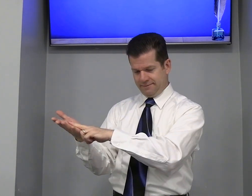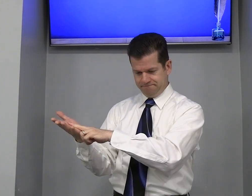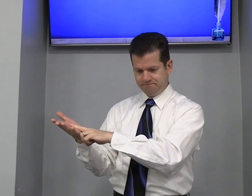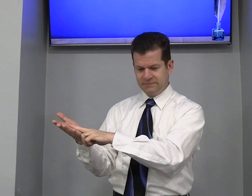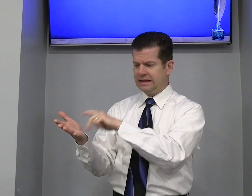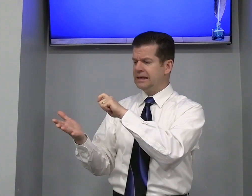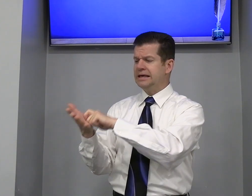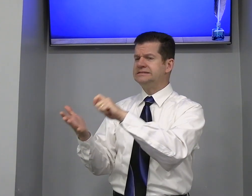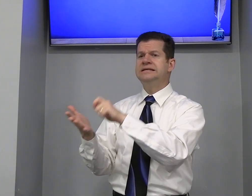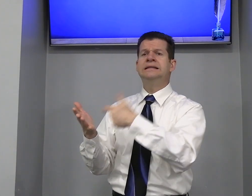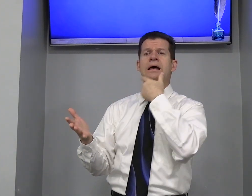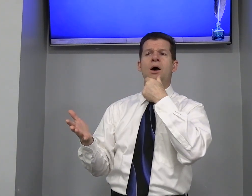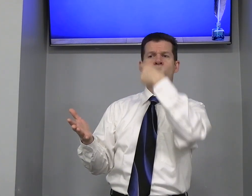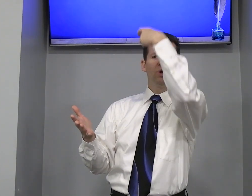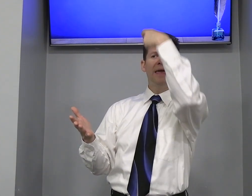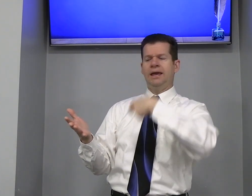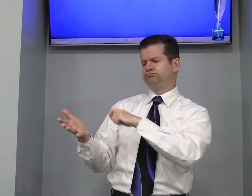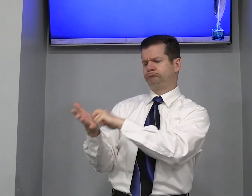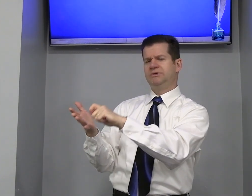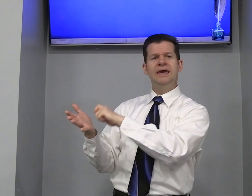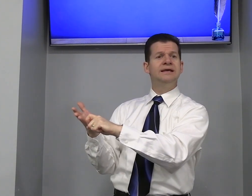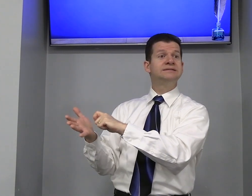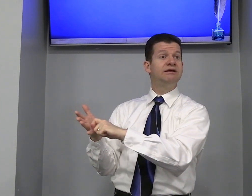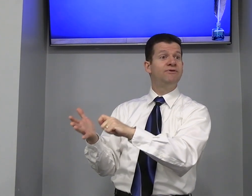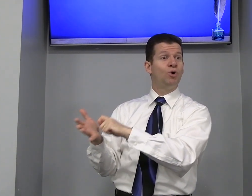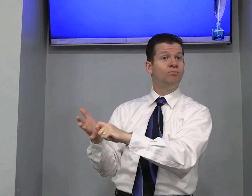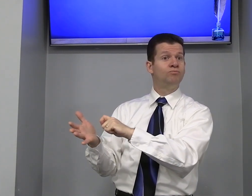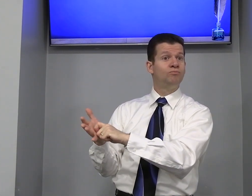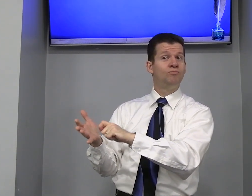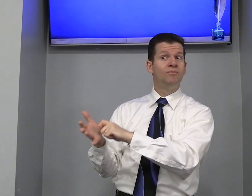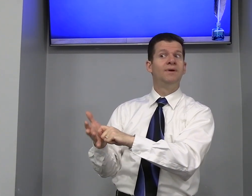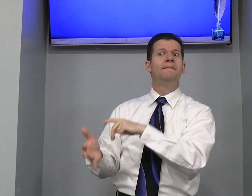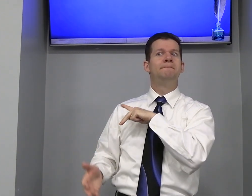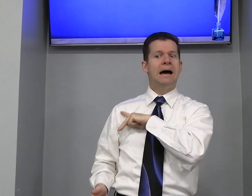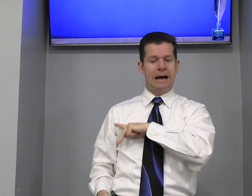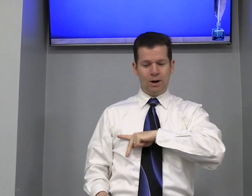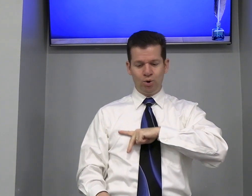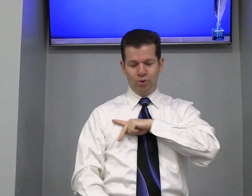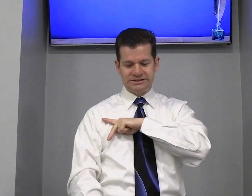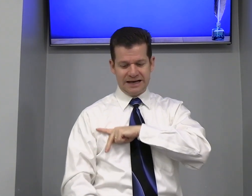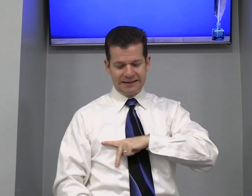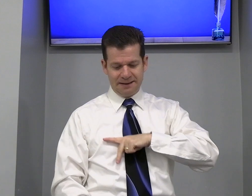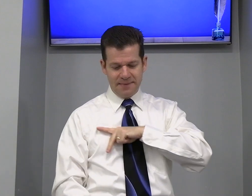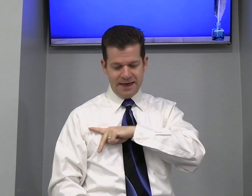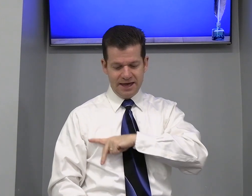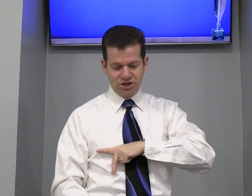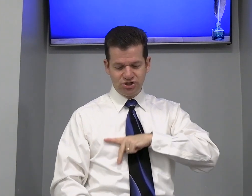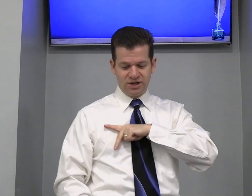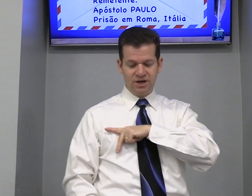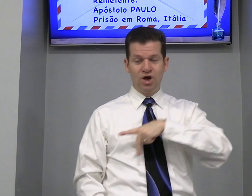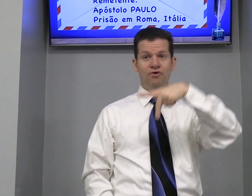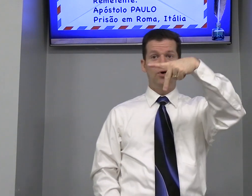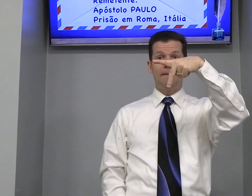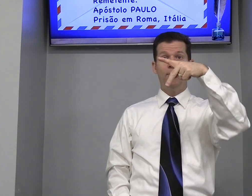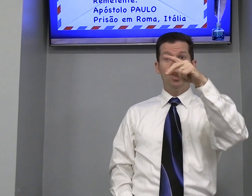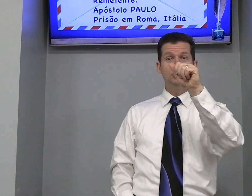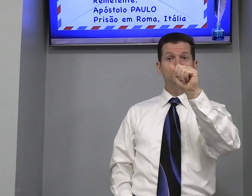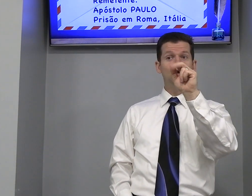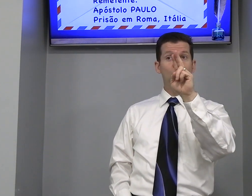escrita por quem? Quem que escreveu? Paulo, exatamente Foi apóstolo